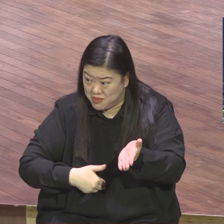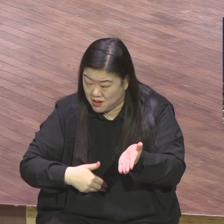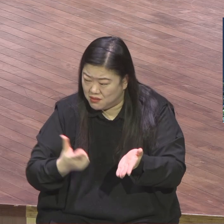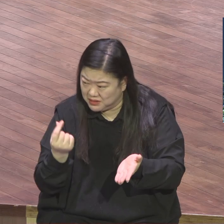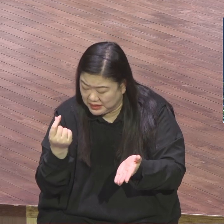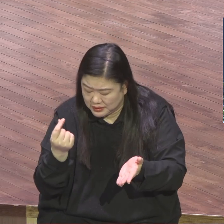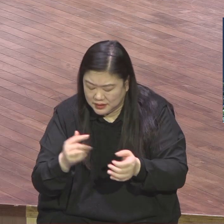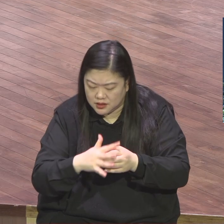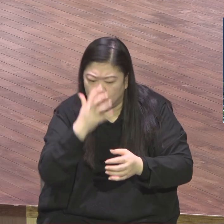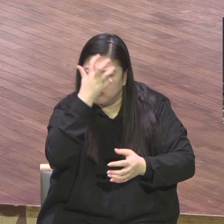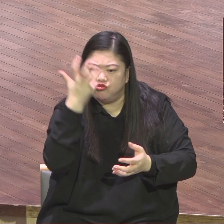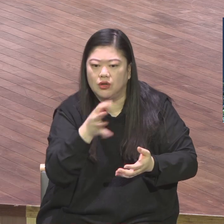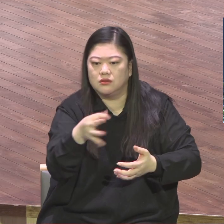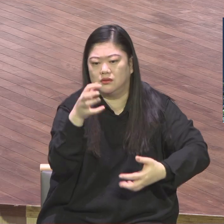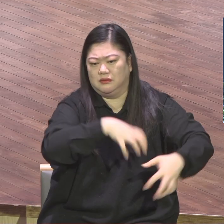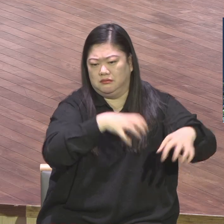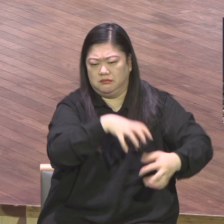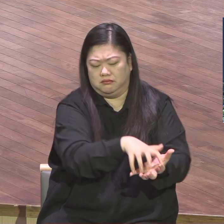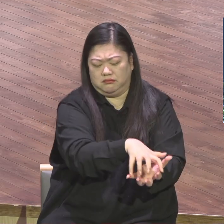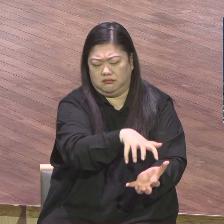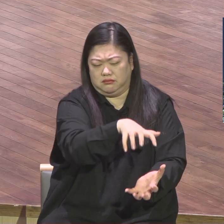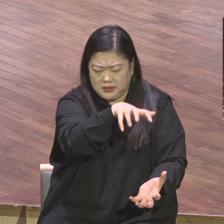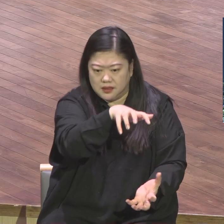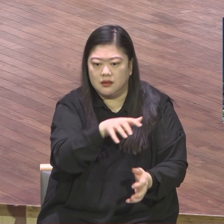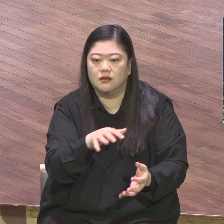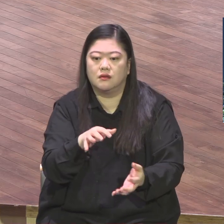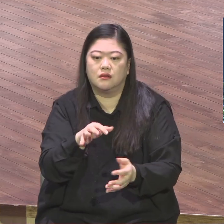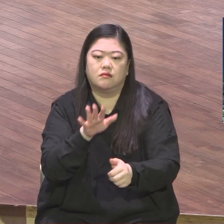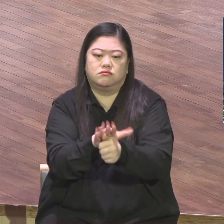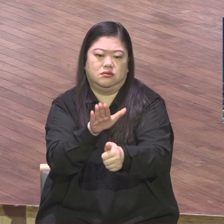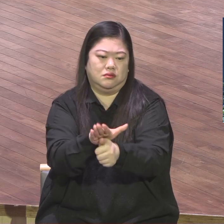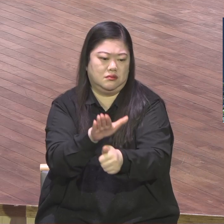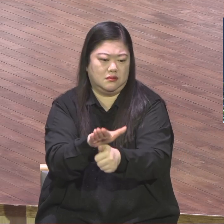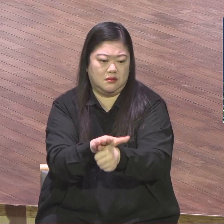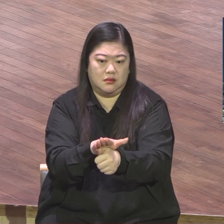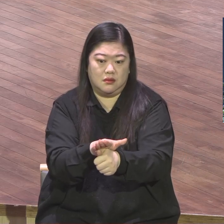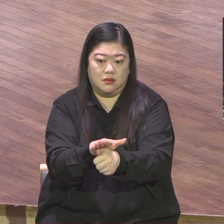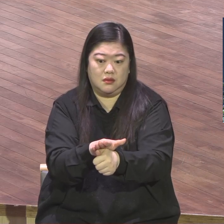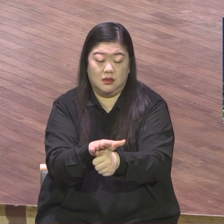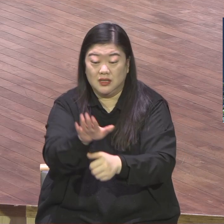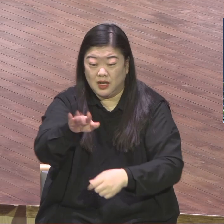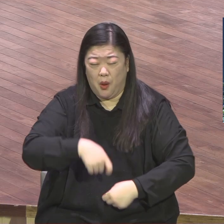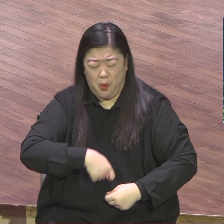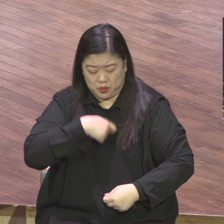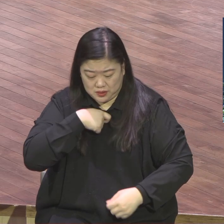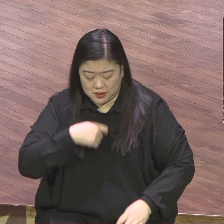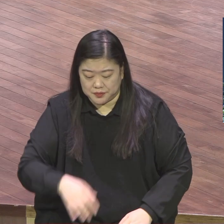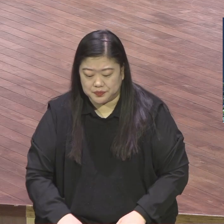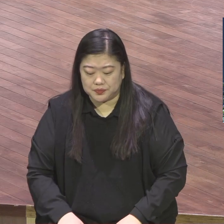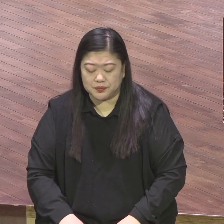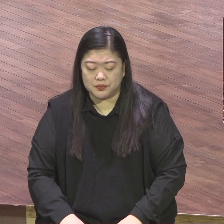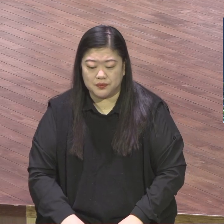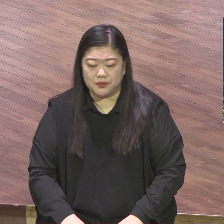쉬운 말 아니거든요. 외부에서 공격하죠. 비법하는데 유일하게 전도자 한 사람은 감옥에 갇혀있지.